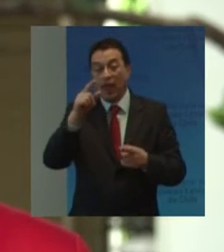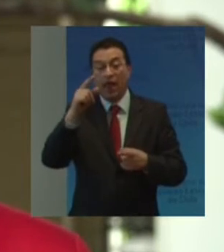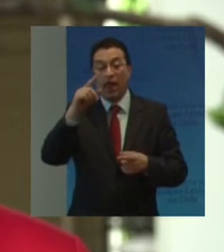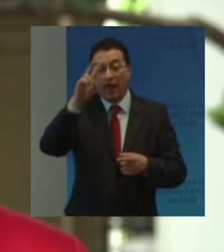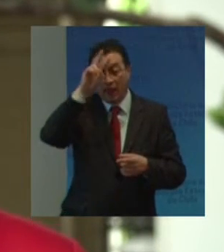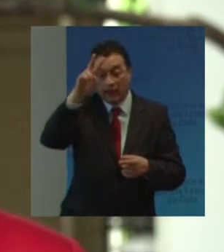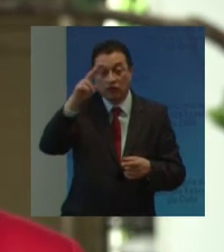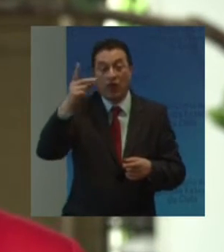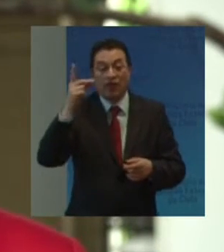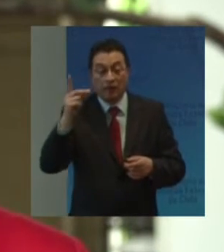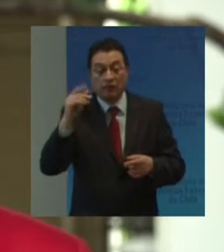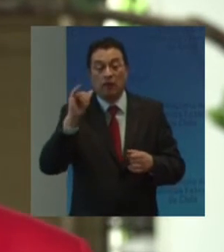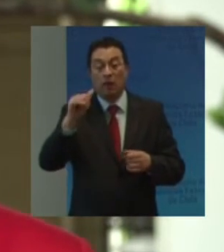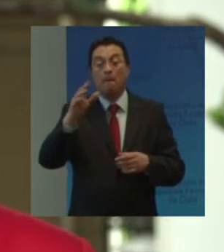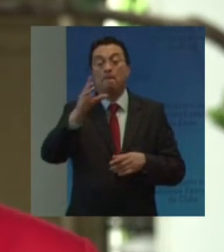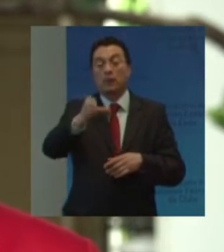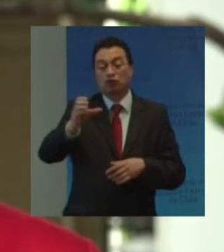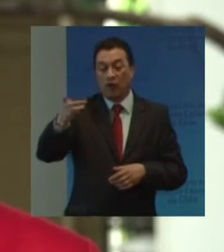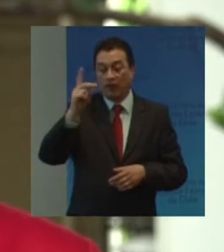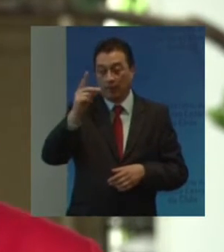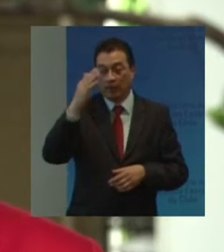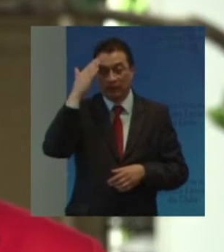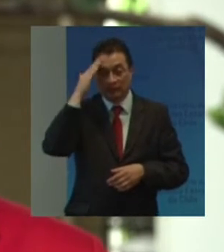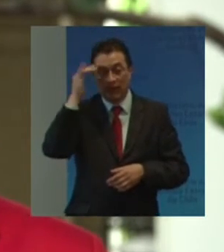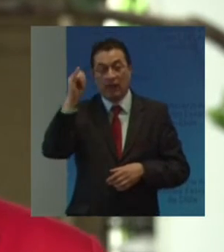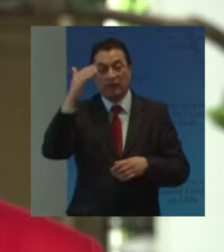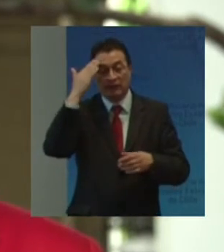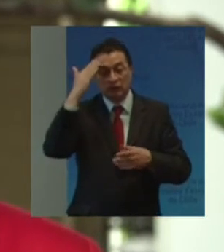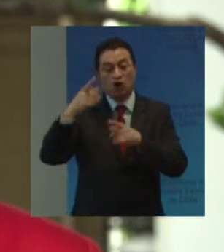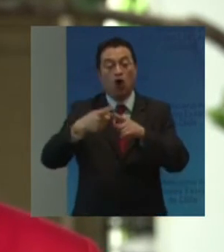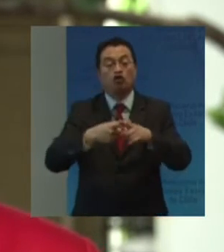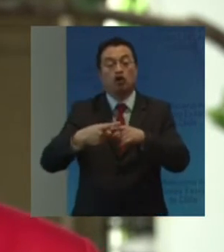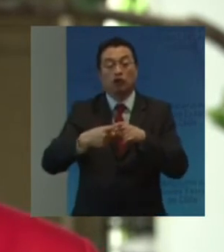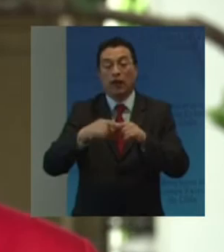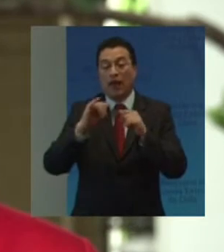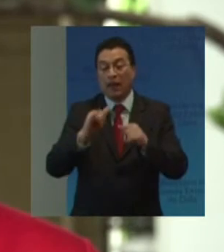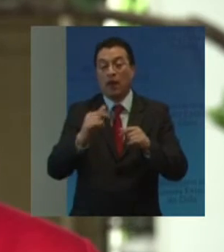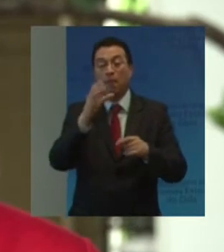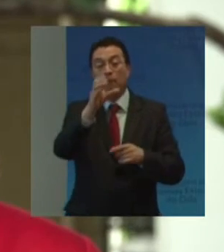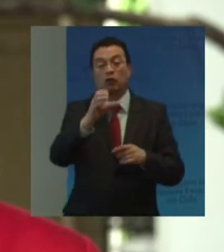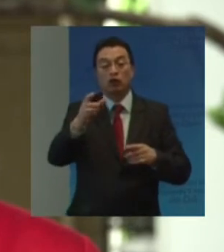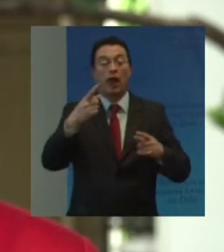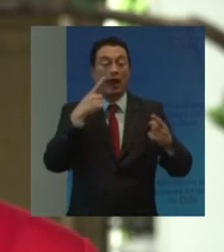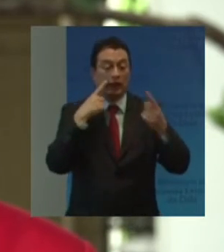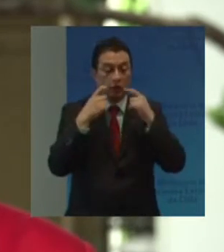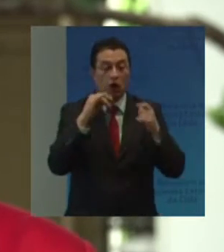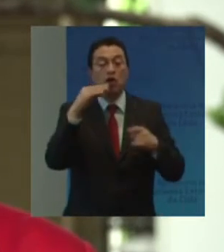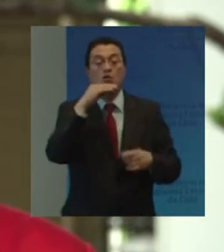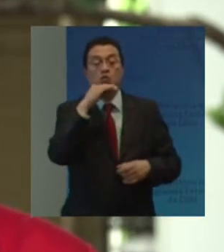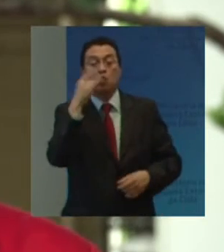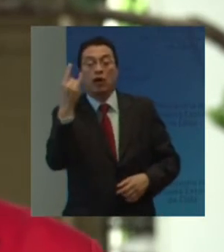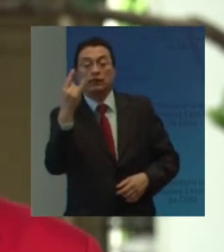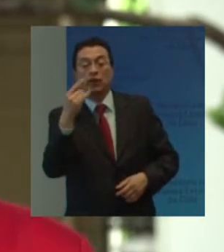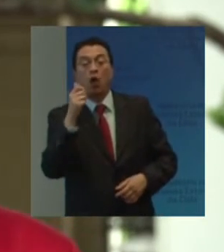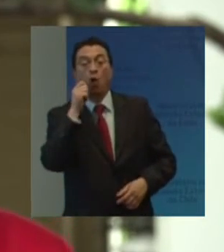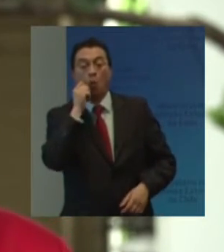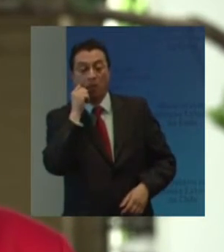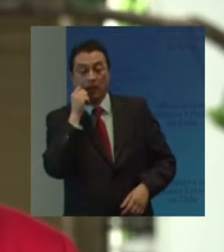Personas con discapacidad Intelectual Y psicosocial Y las situaciones De riesgo Y emergencias humanitarias